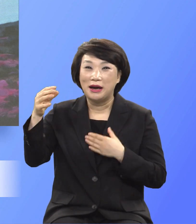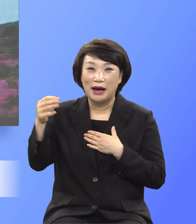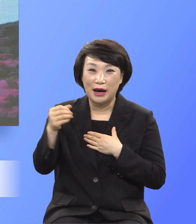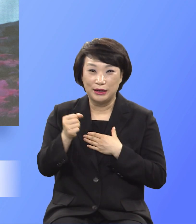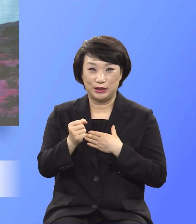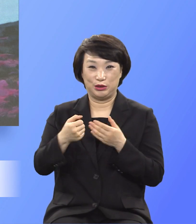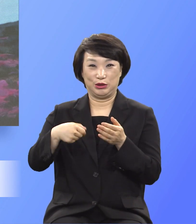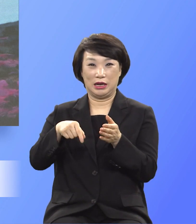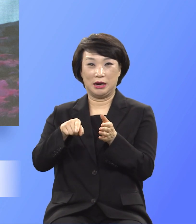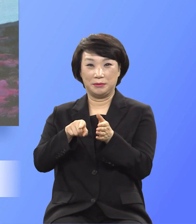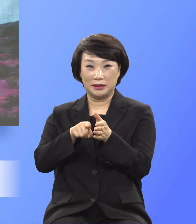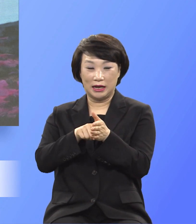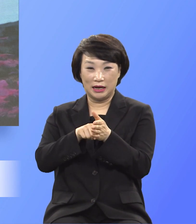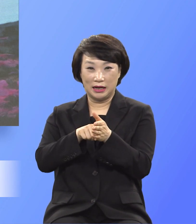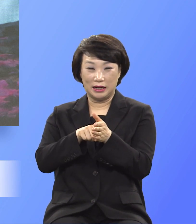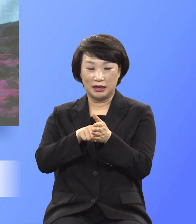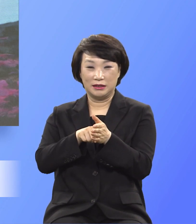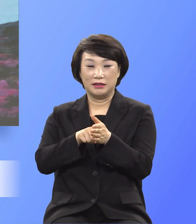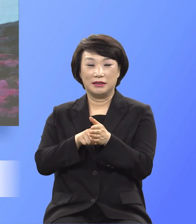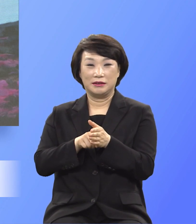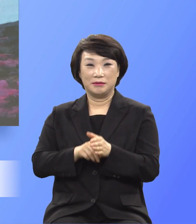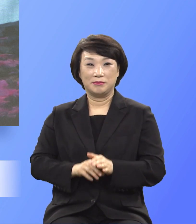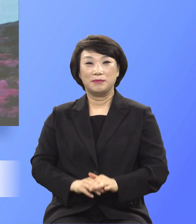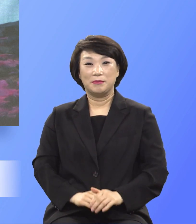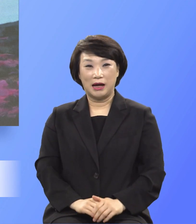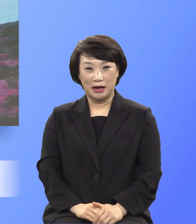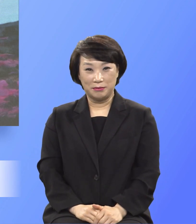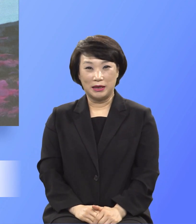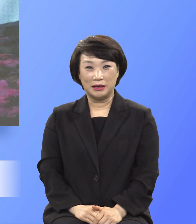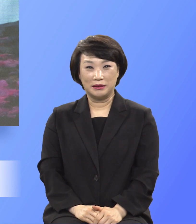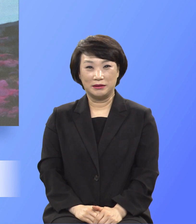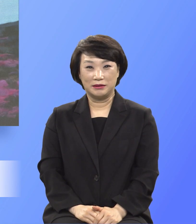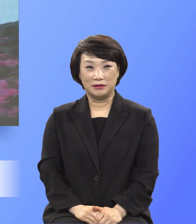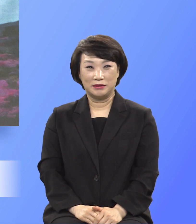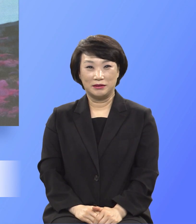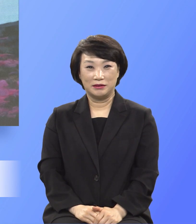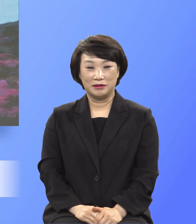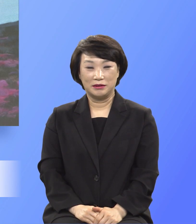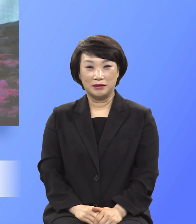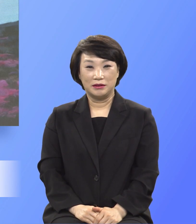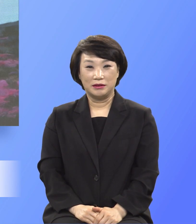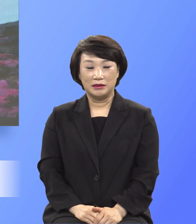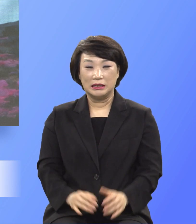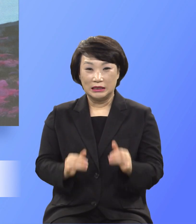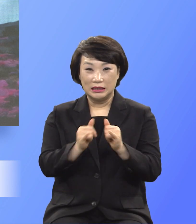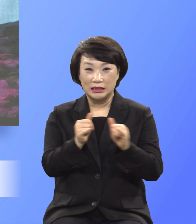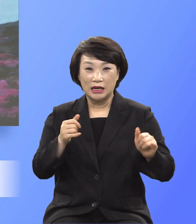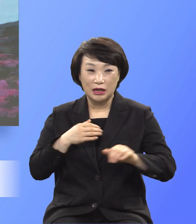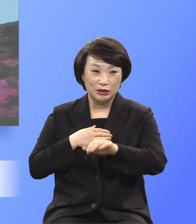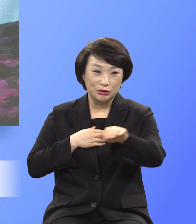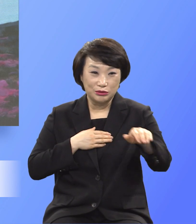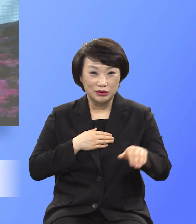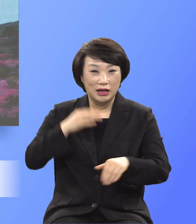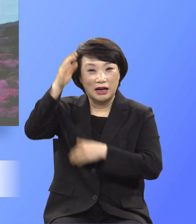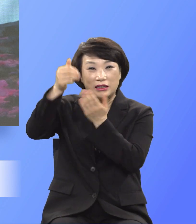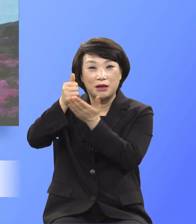하기 위해서 주신 것입니다. 하나님의 인간을 사랑하신 것은 단지